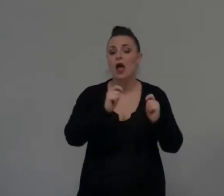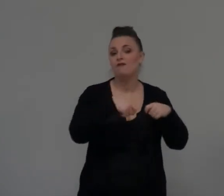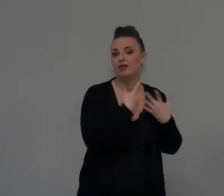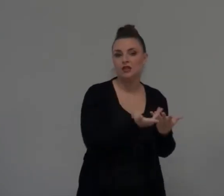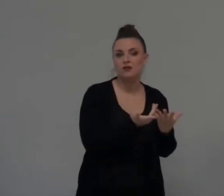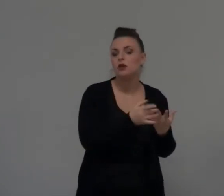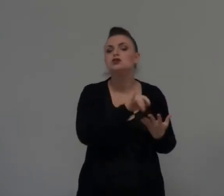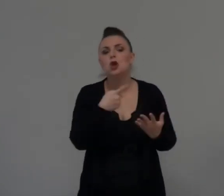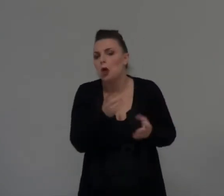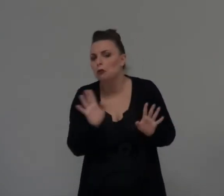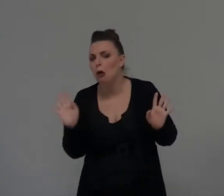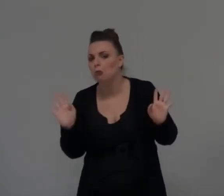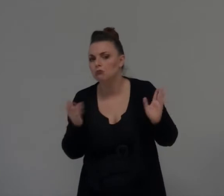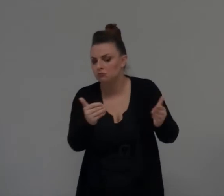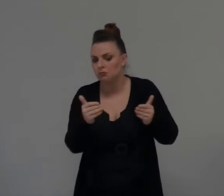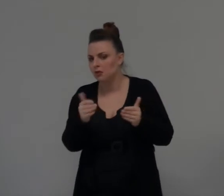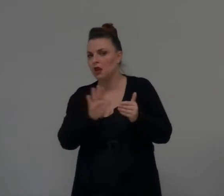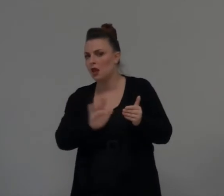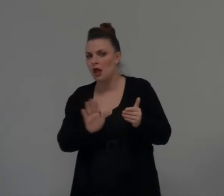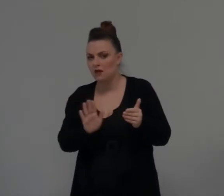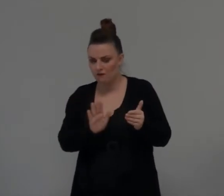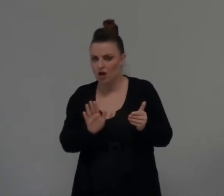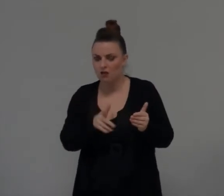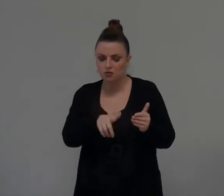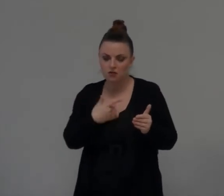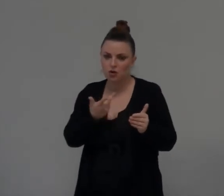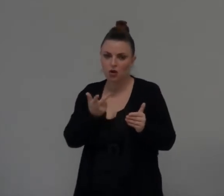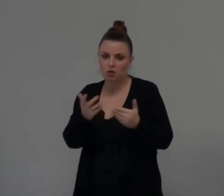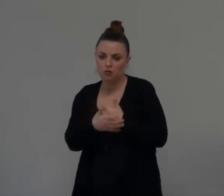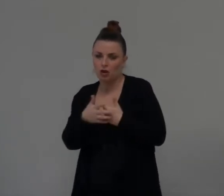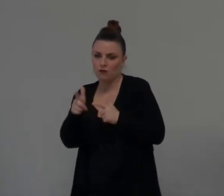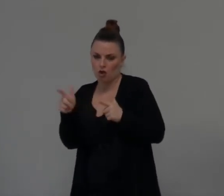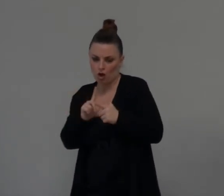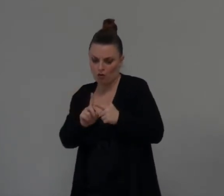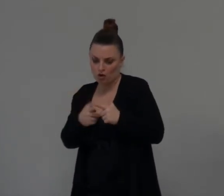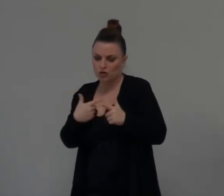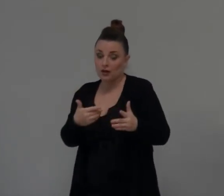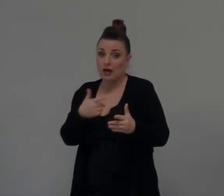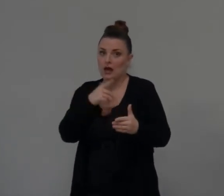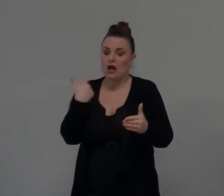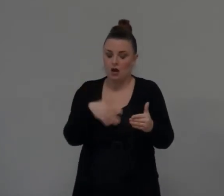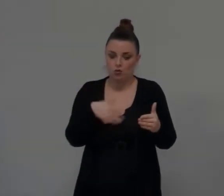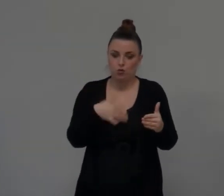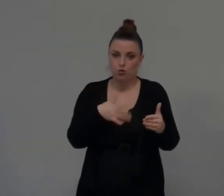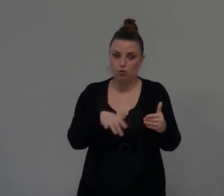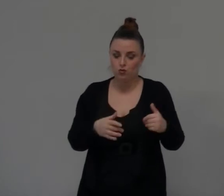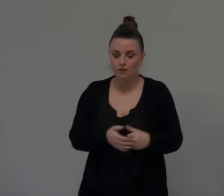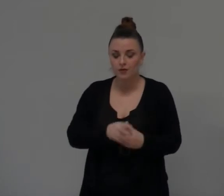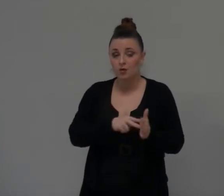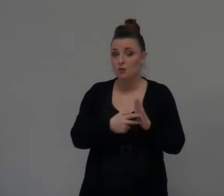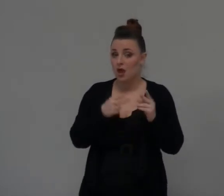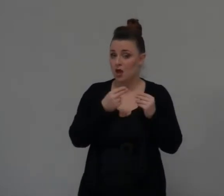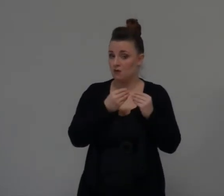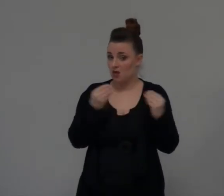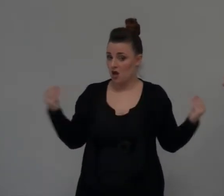riscattata E c'erano problemi Infatti il tizio La prima cosa che ha